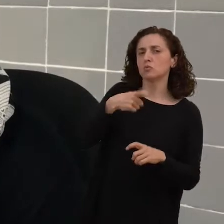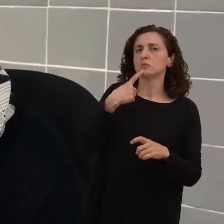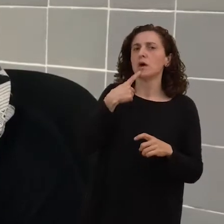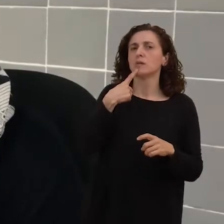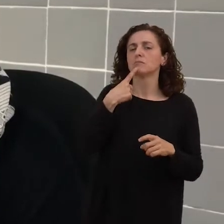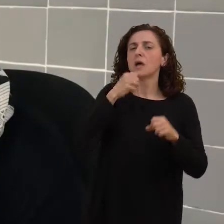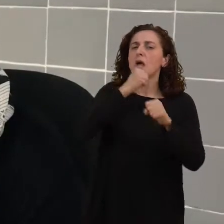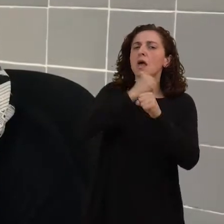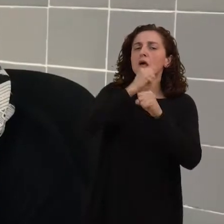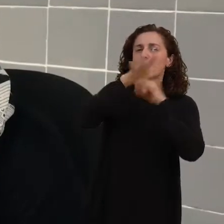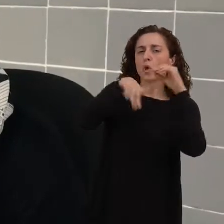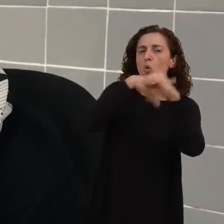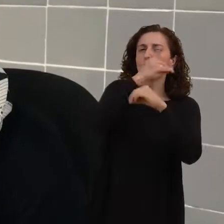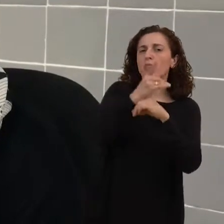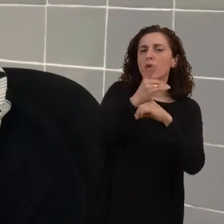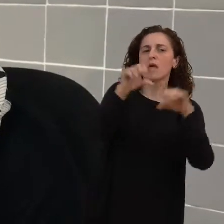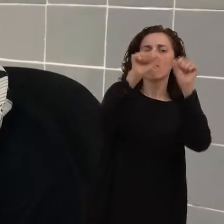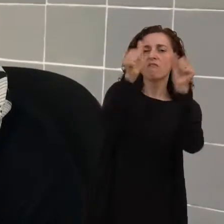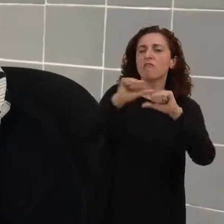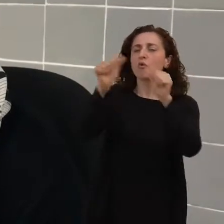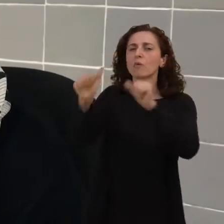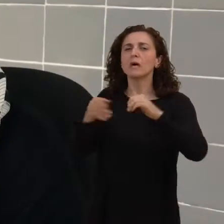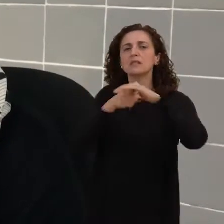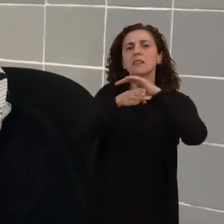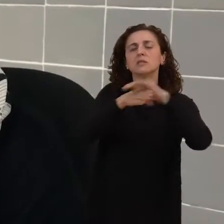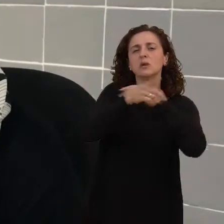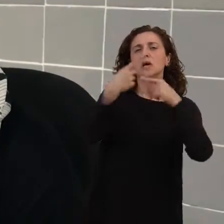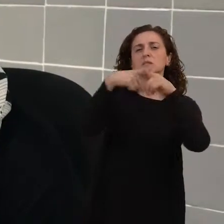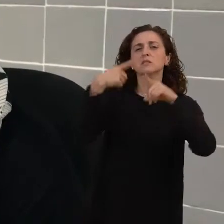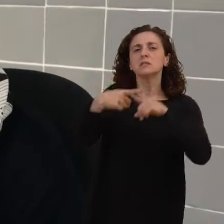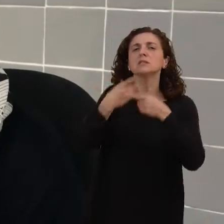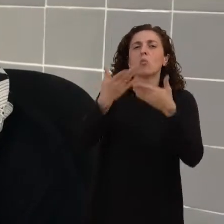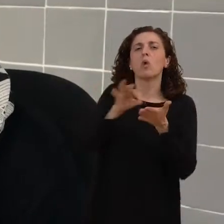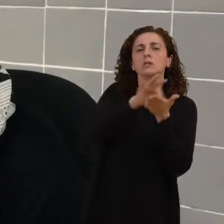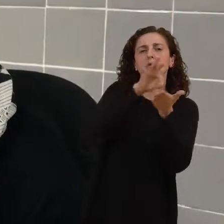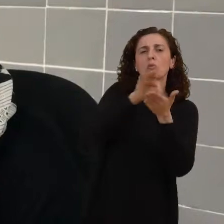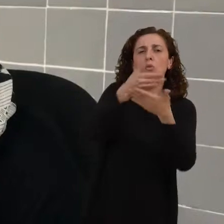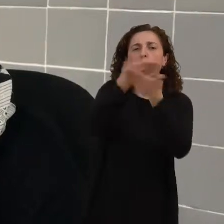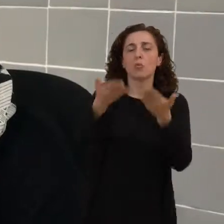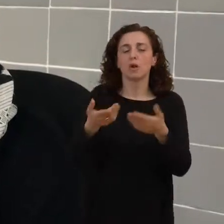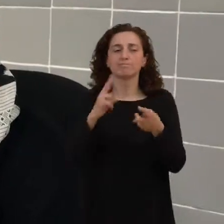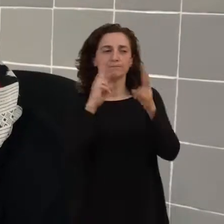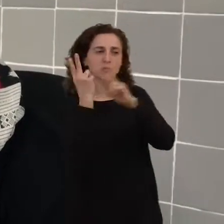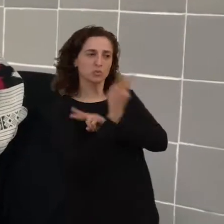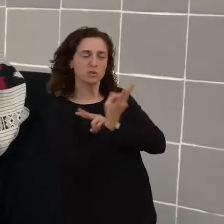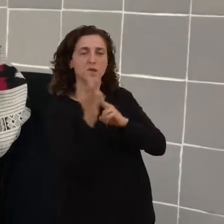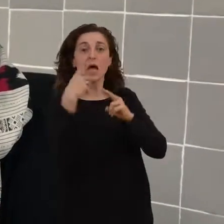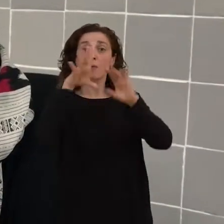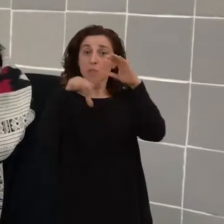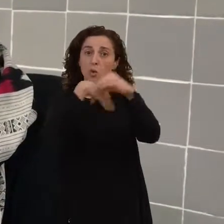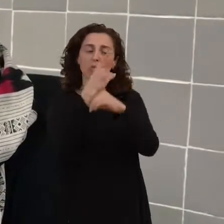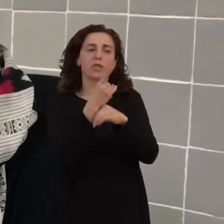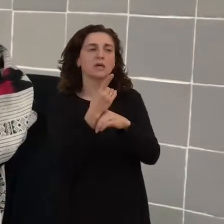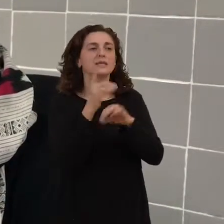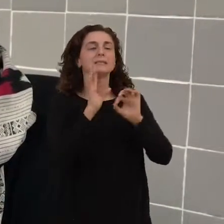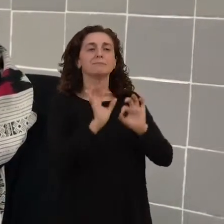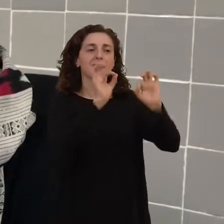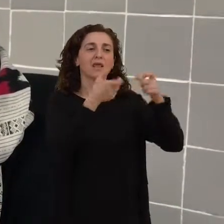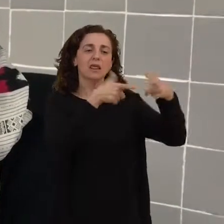trabajan en MQD y los servicios que se ofrecen? En MQD hay diferentes especialidades. Está el subtitulado en directo y en